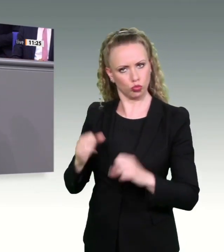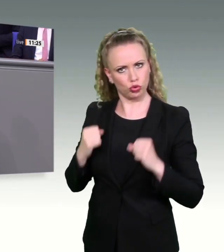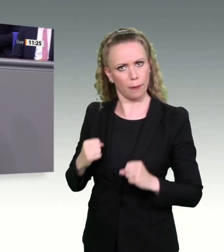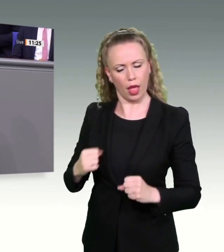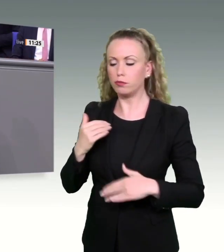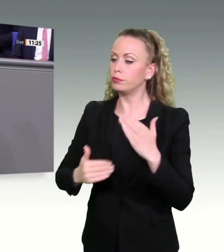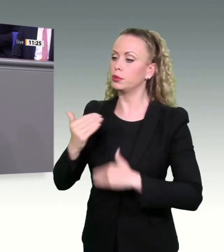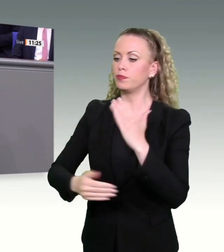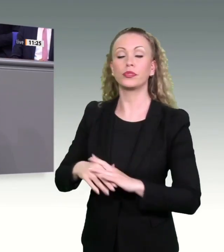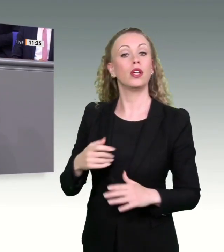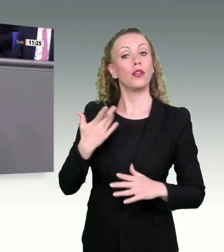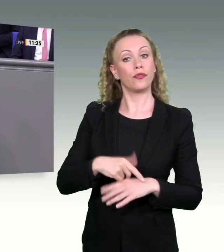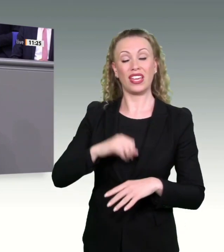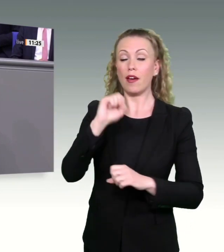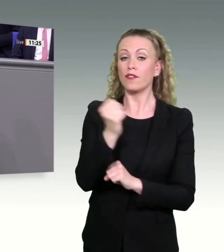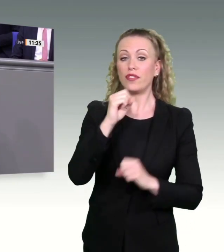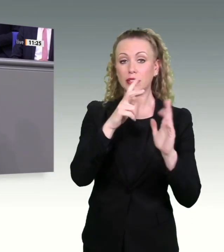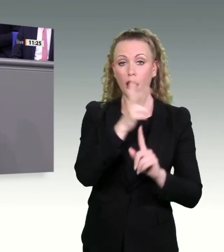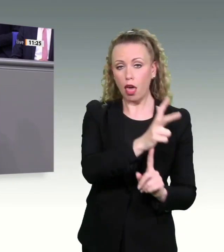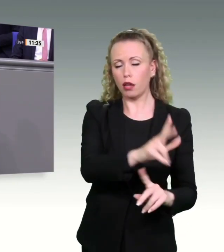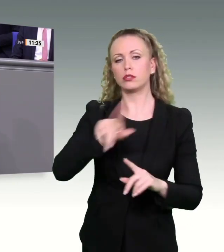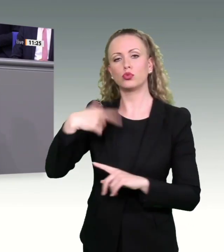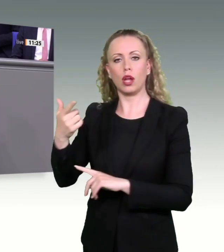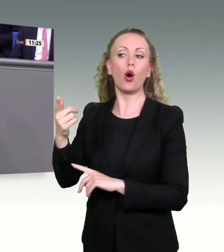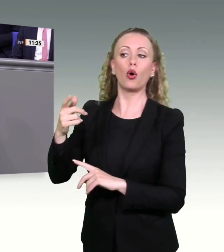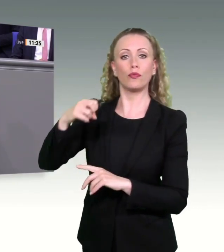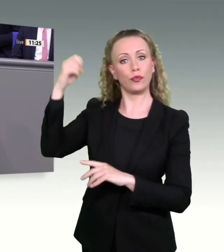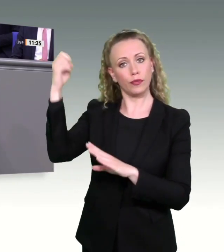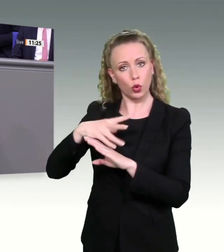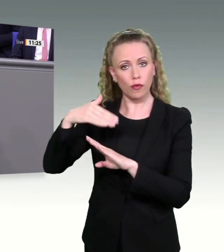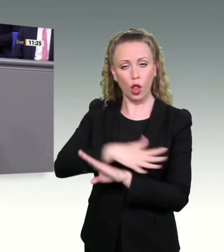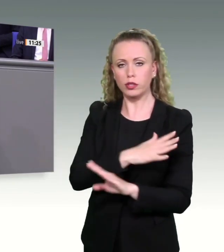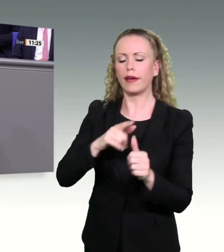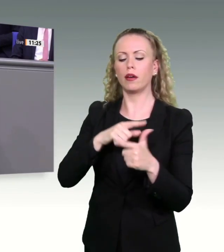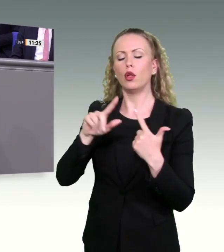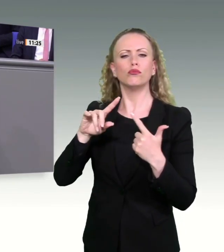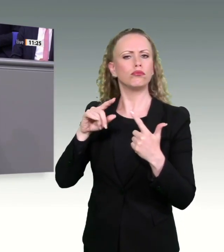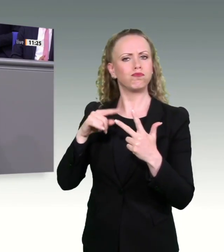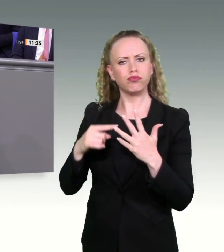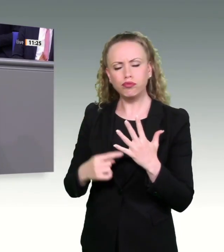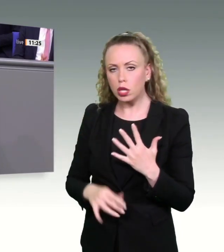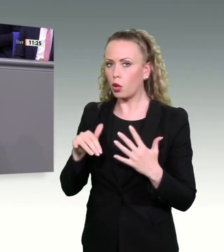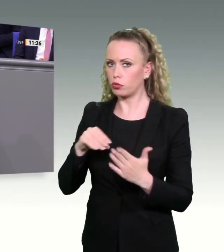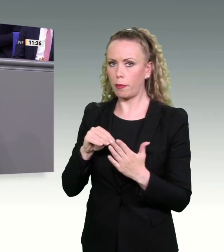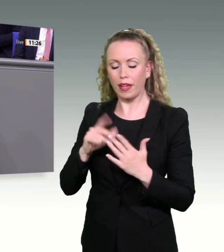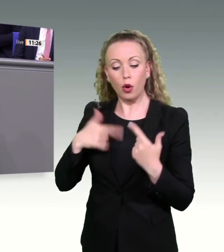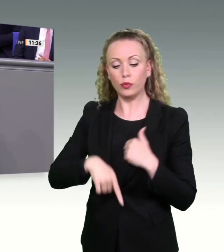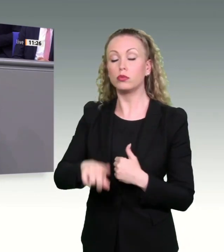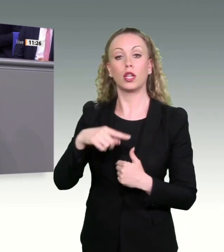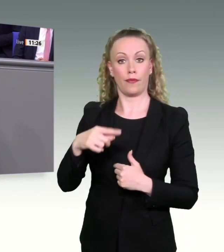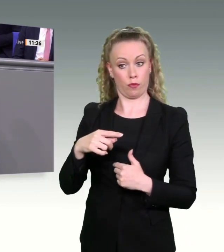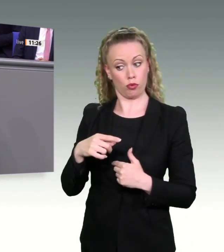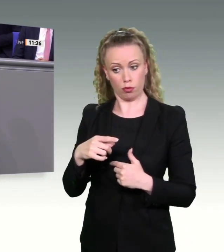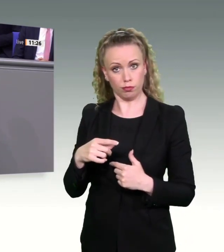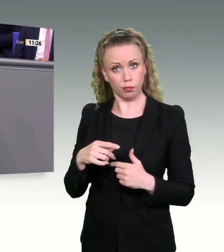Photovoltaikanlagen und Kohlekraftwerken liefern Kernkraftwerke CO2-freien und grundlastfähigen Strom. Werte